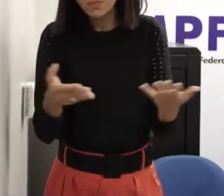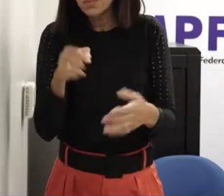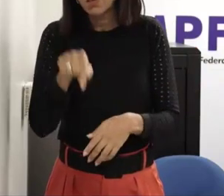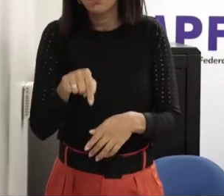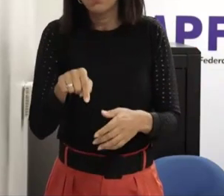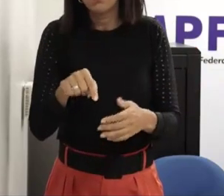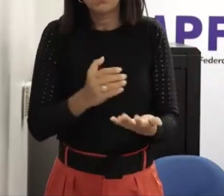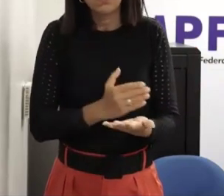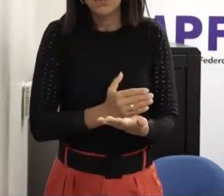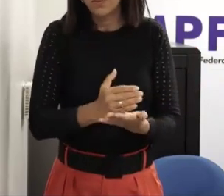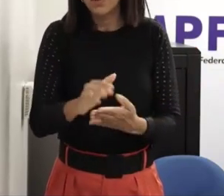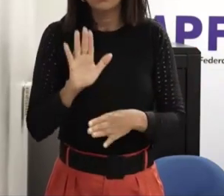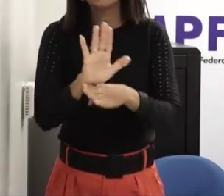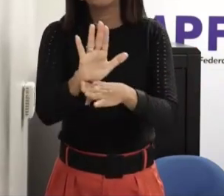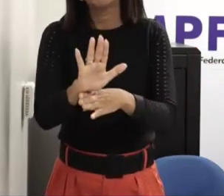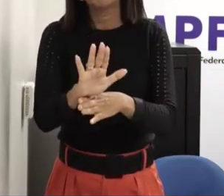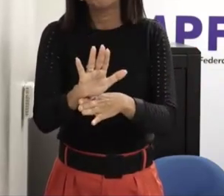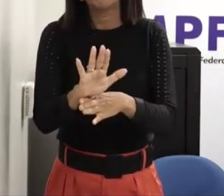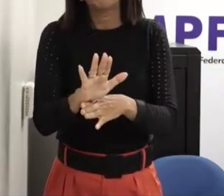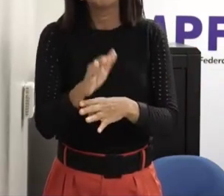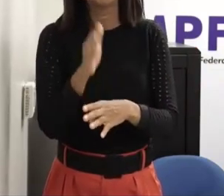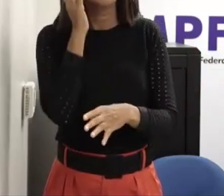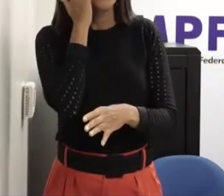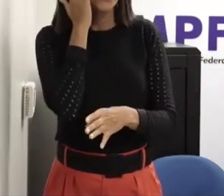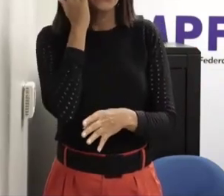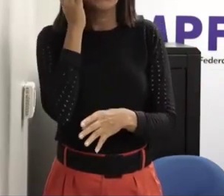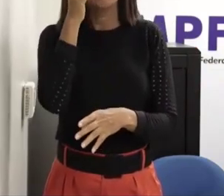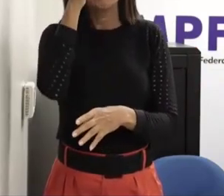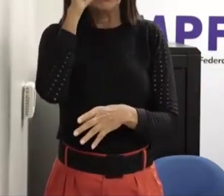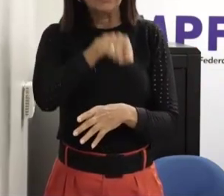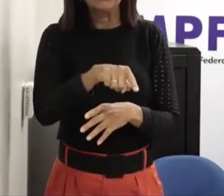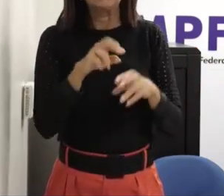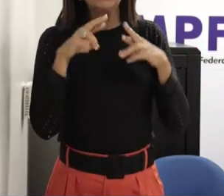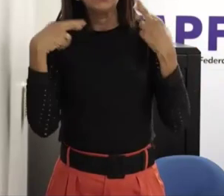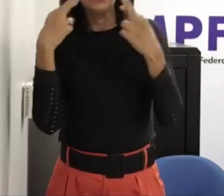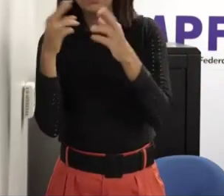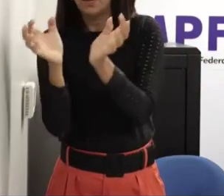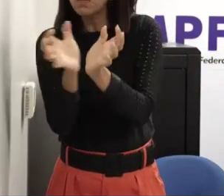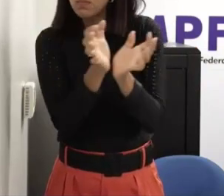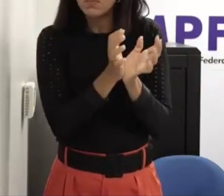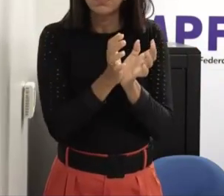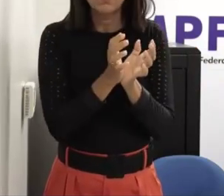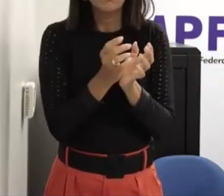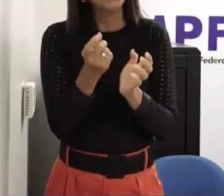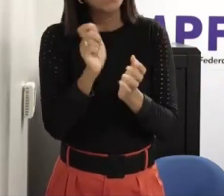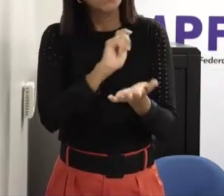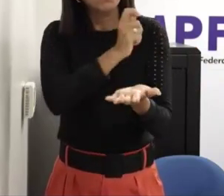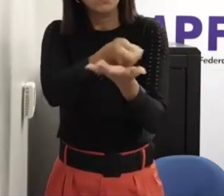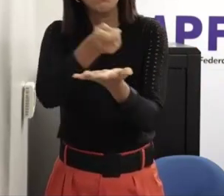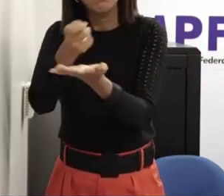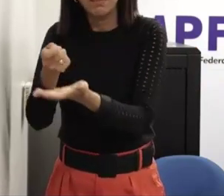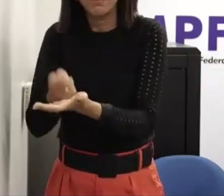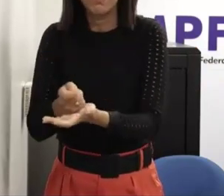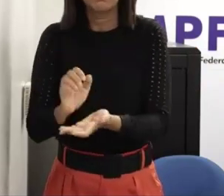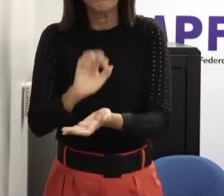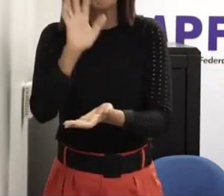e existe um certo gasto com isso a prefeitura tem que se animar ali pra capacitar porque é o que eu falei psicólogo da